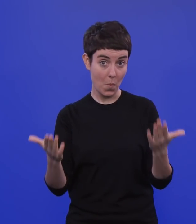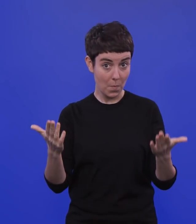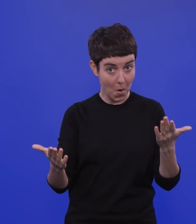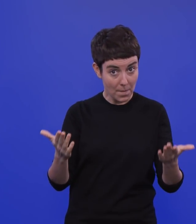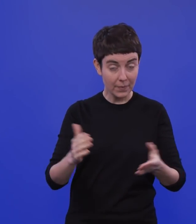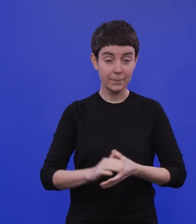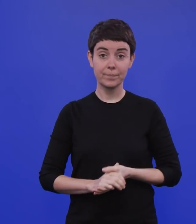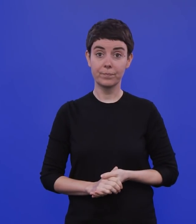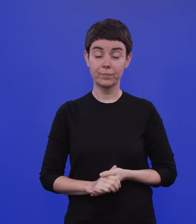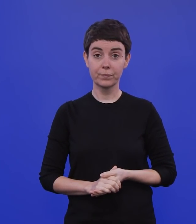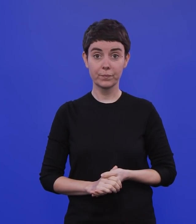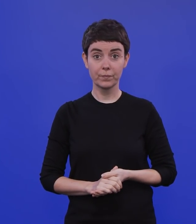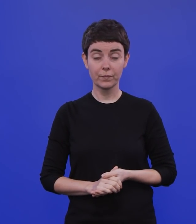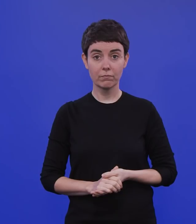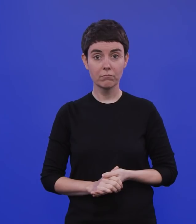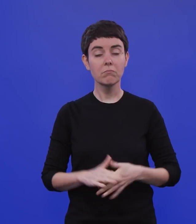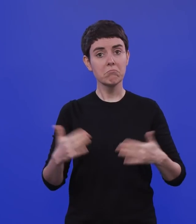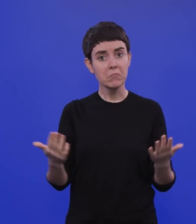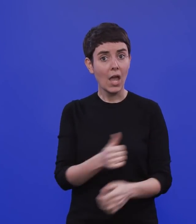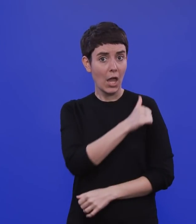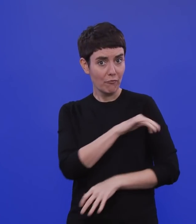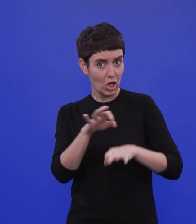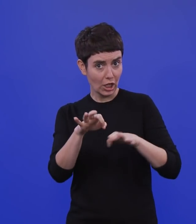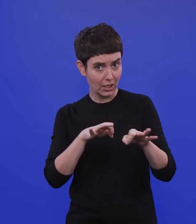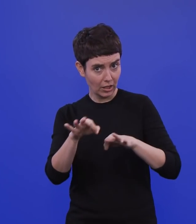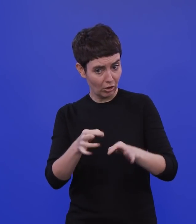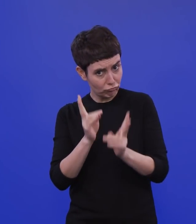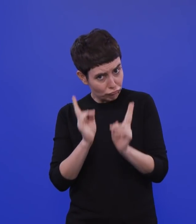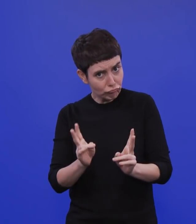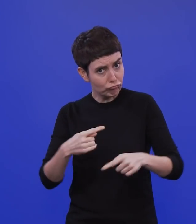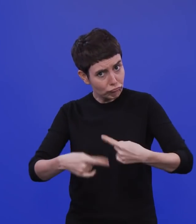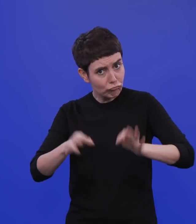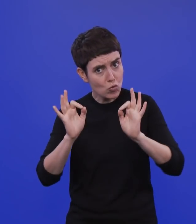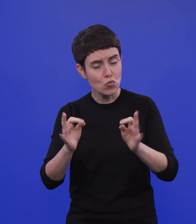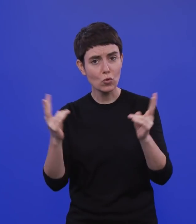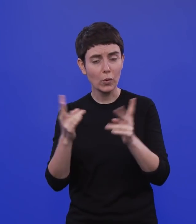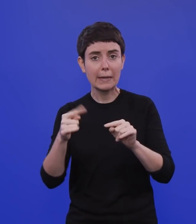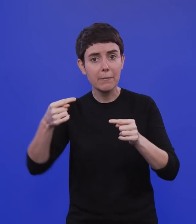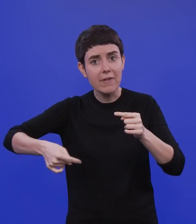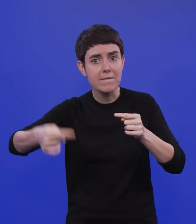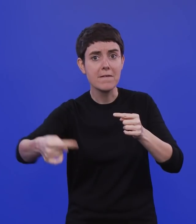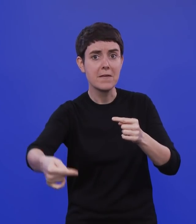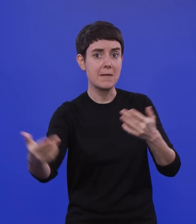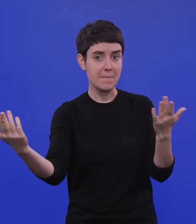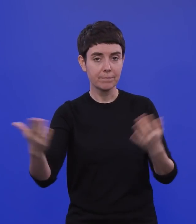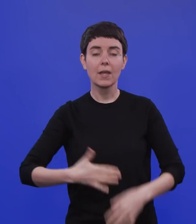Gibt es eine Lücke in der Impfstrategie? Mein Name ist Corinna Hennig. sage willkommen zur 74. Folge unseres